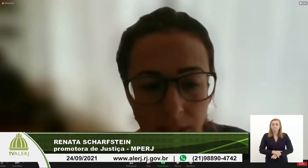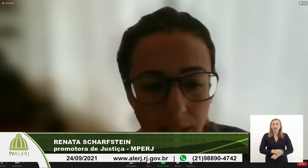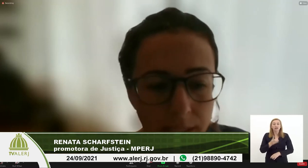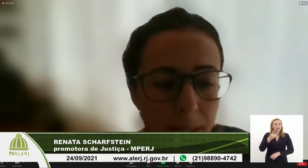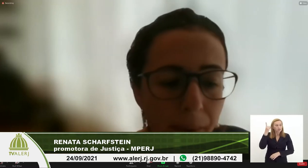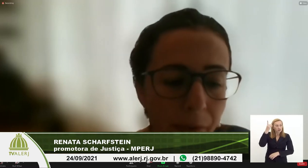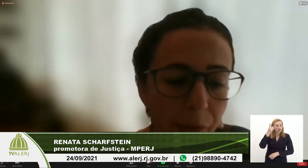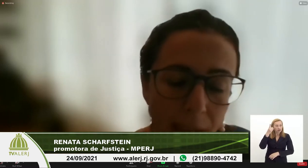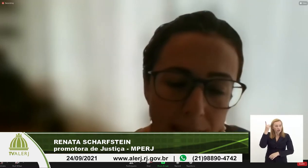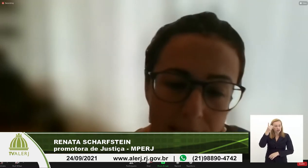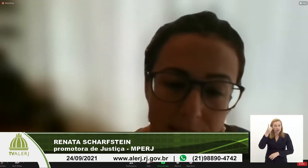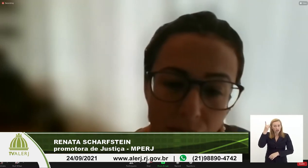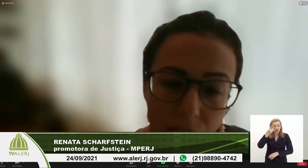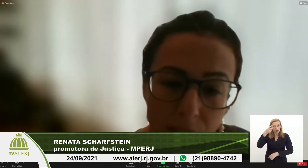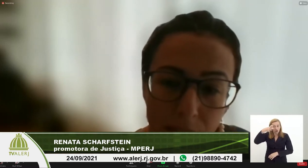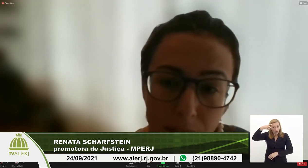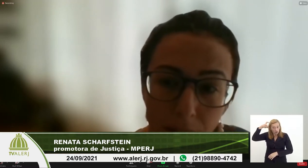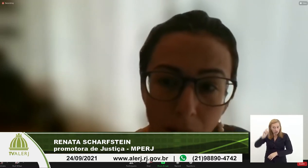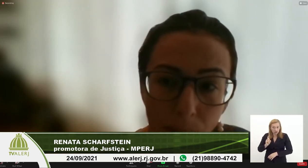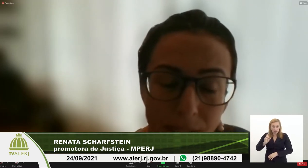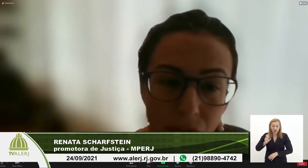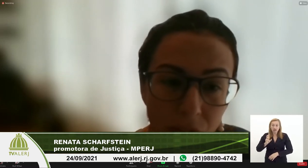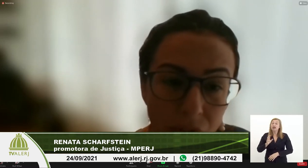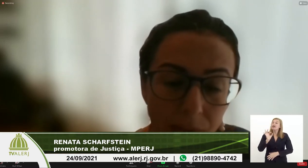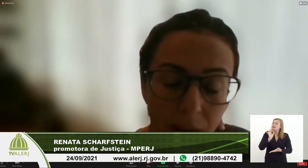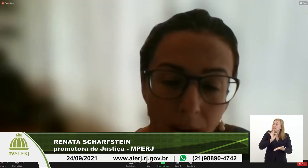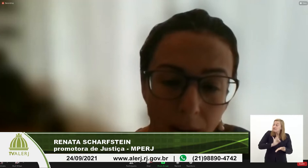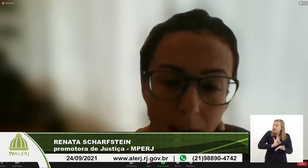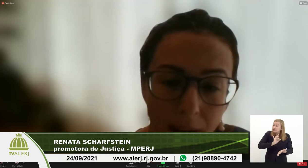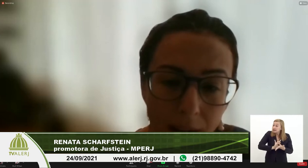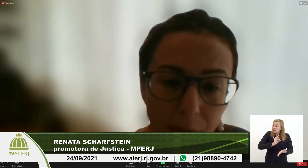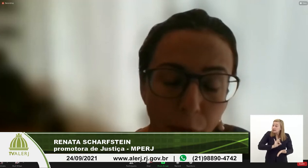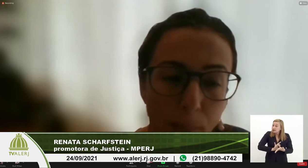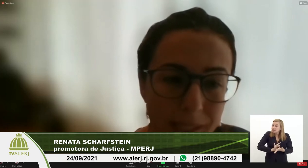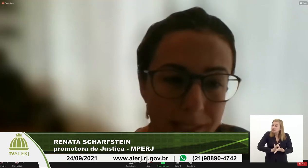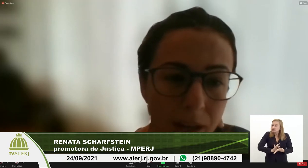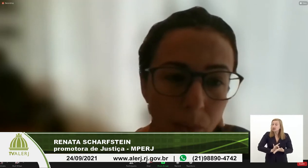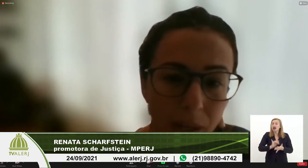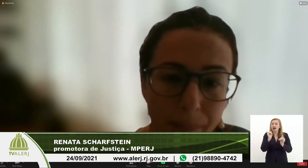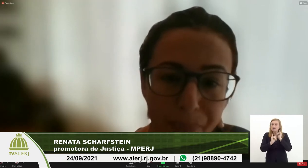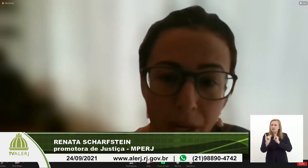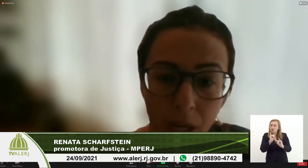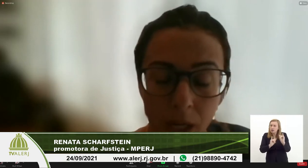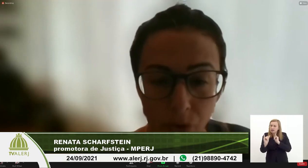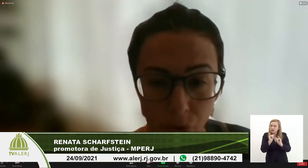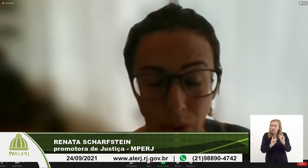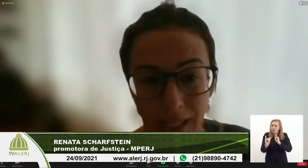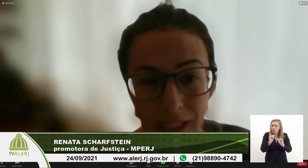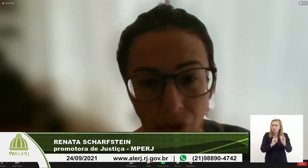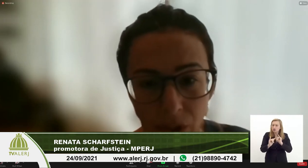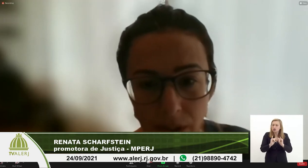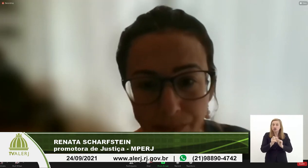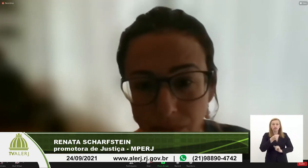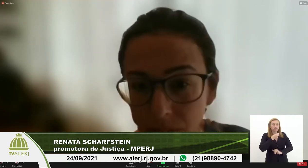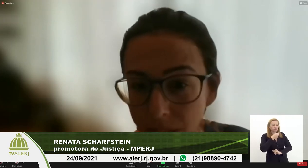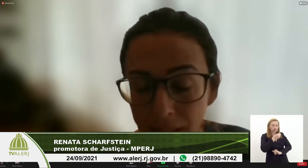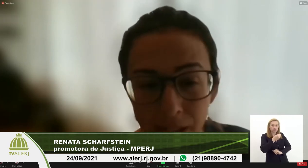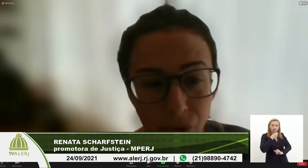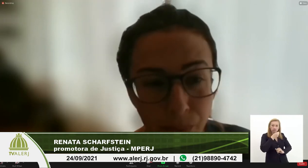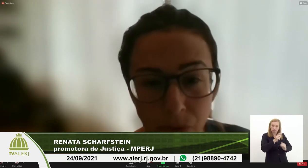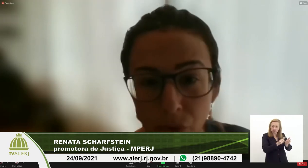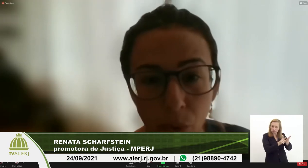deputada Rosiane Félix de realmente a informação né jornalística